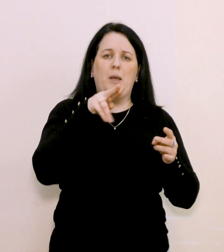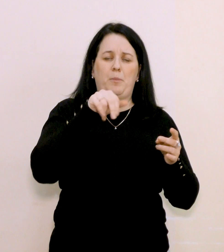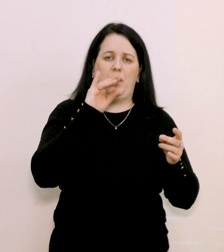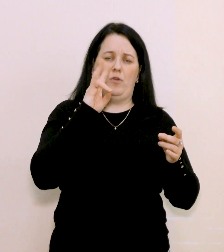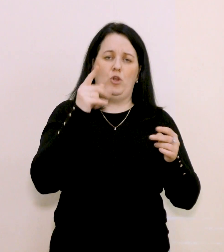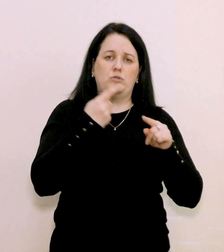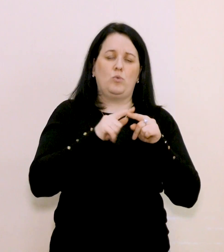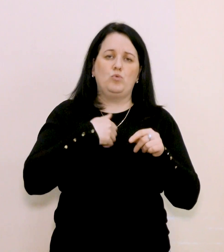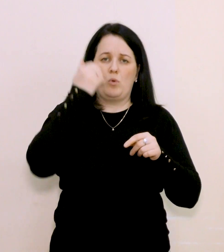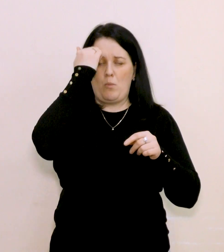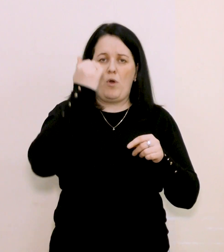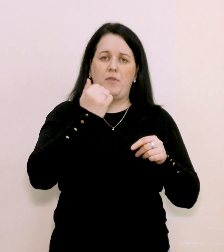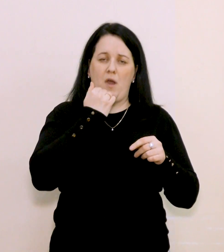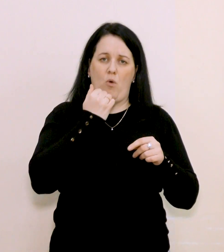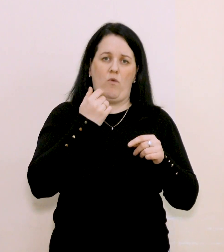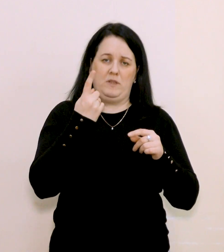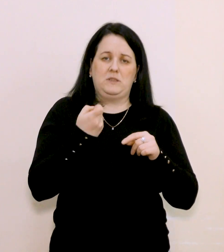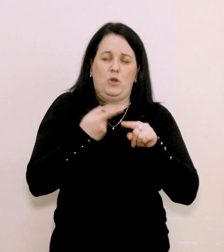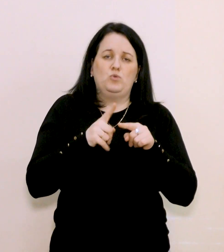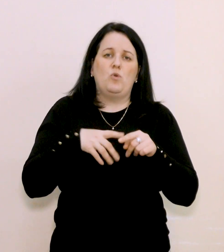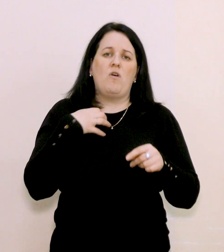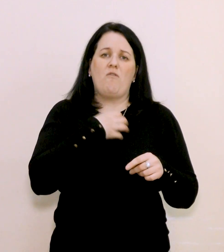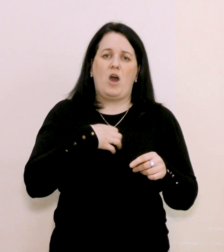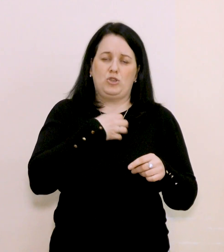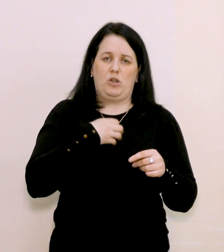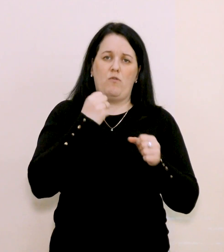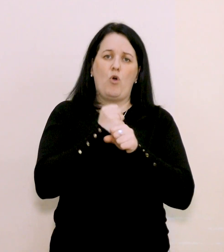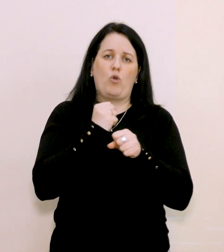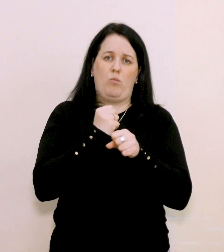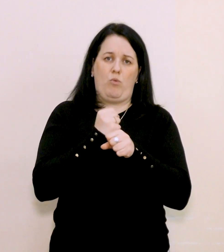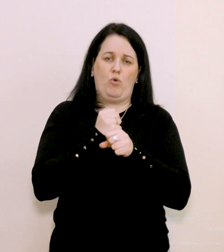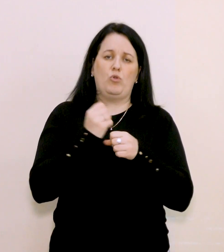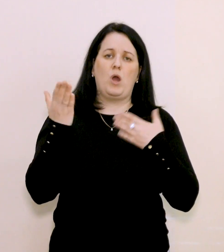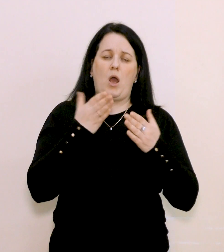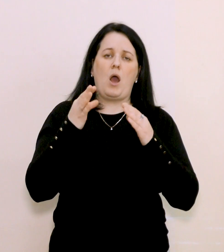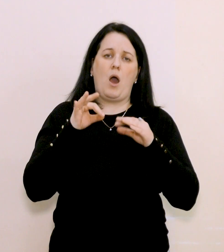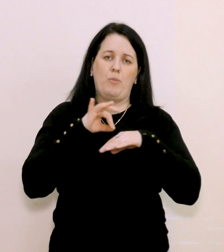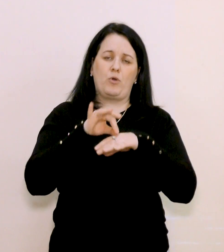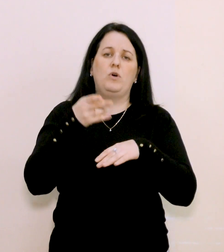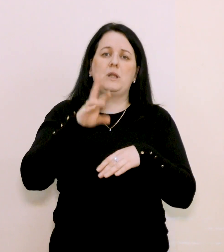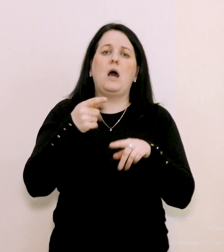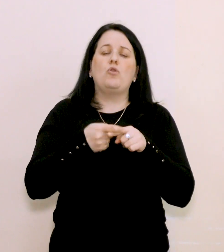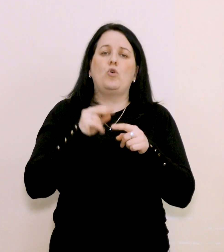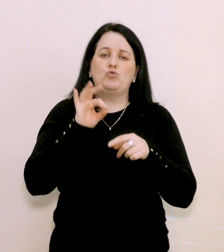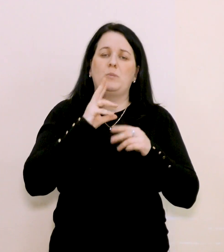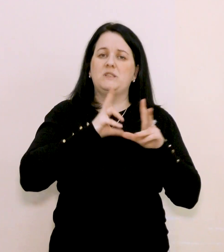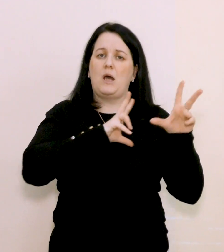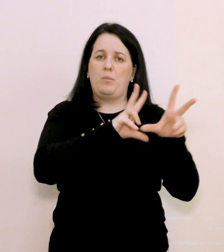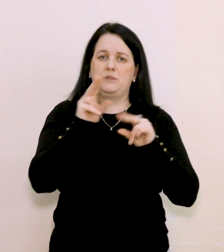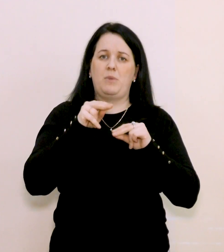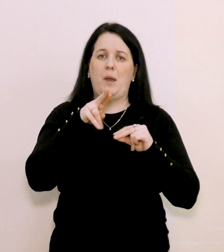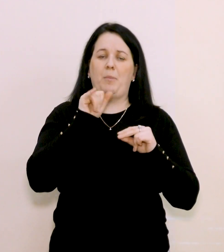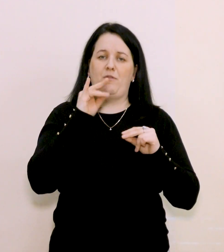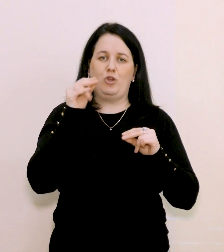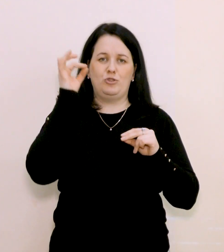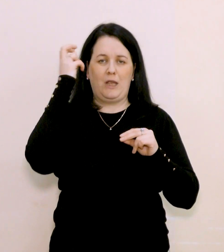подякувати за цю таку важливу роботу, яка проводиться для того, щоб забезпечити Північ